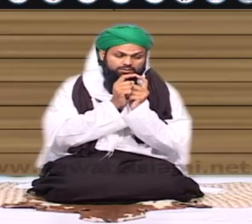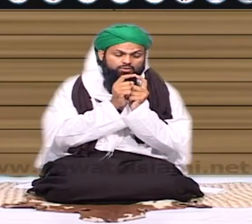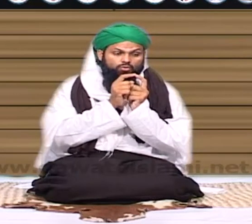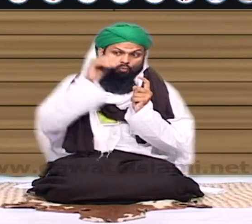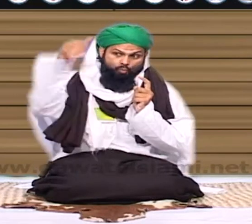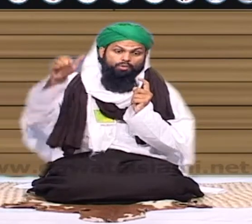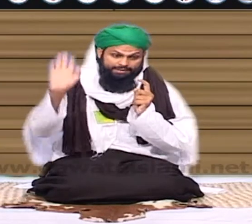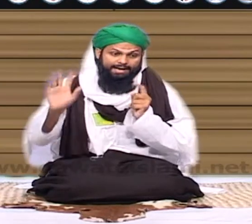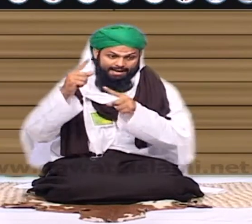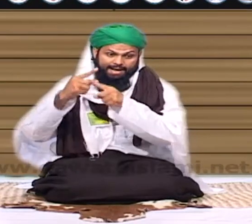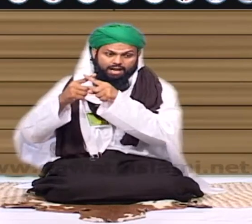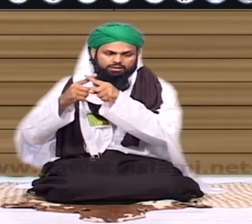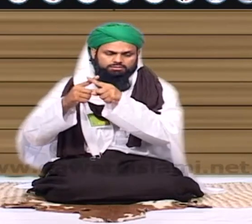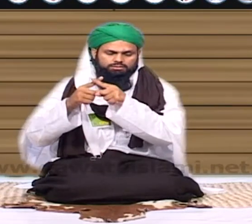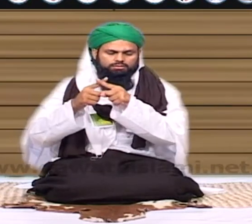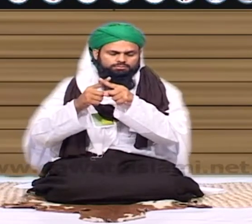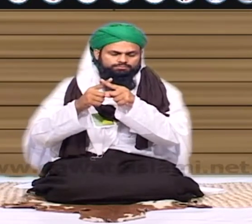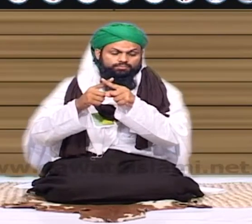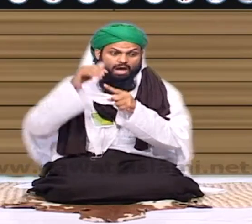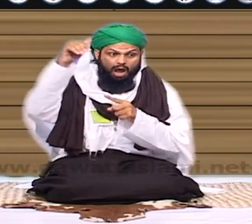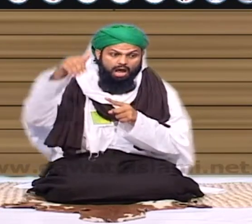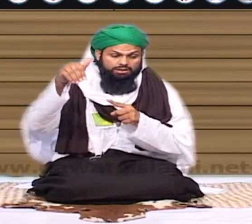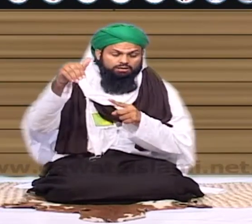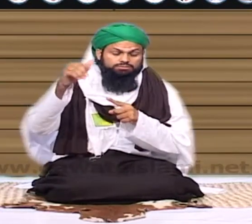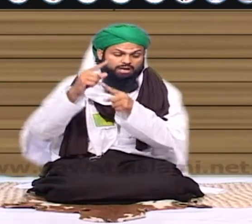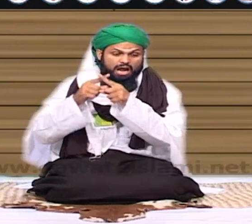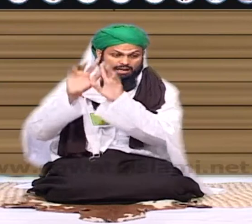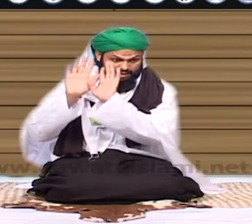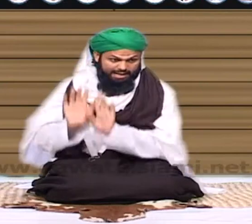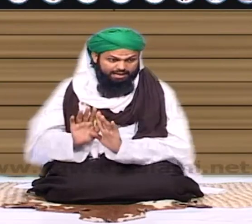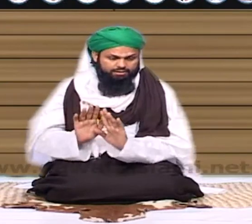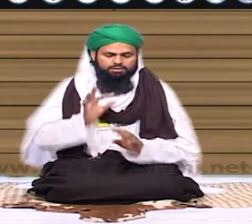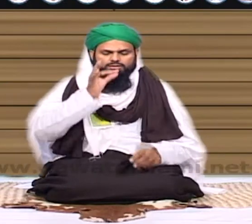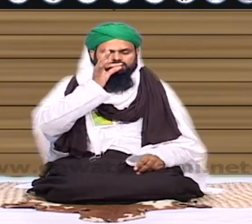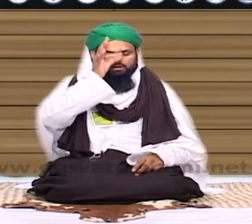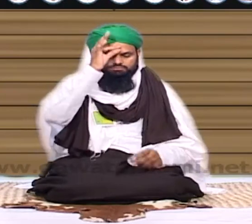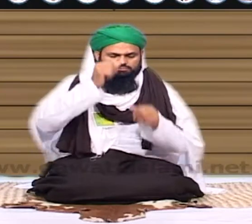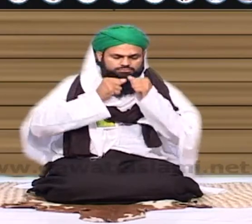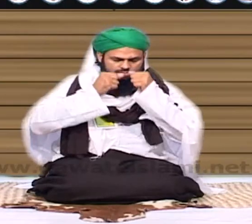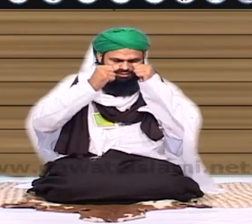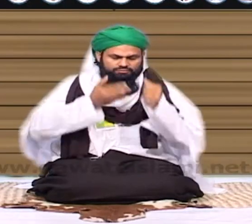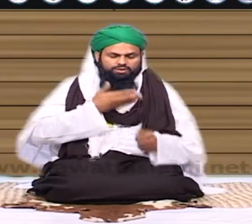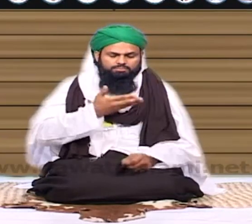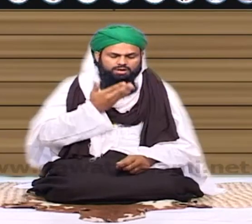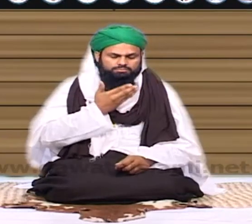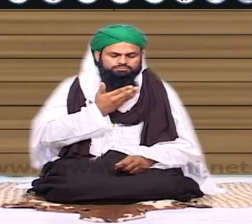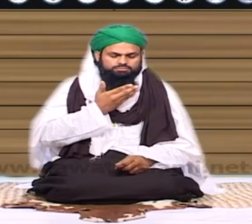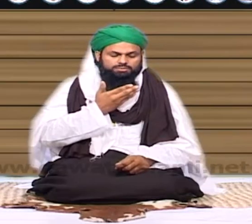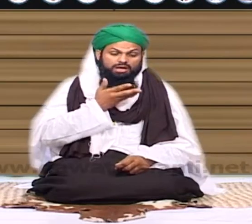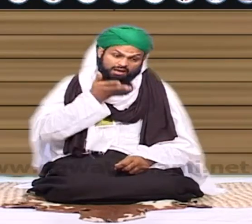غیبت ہے تو عرض کی ہے رسول اللہ صلی اللہ علیہ وسلم اگر وہ برائی اپنے اس بھائی میں ہو تب تو